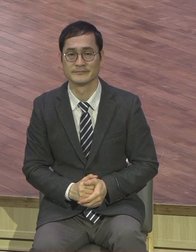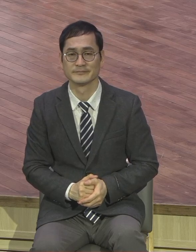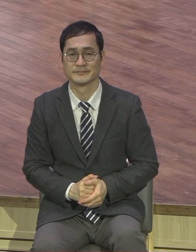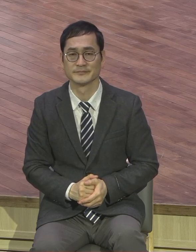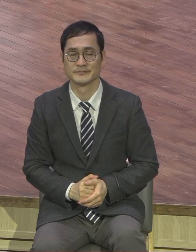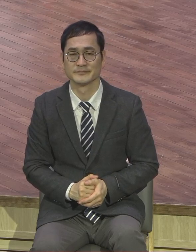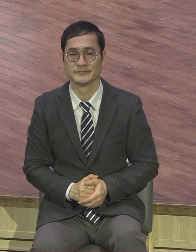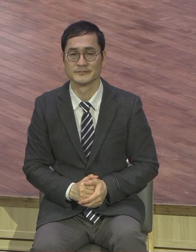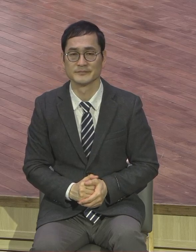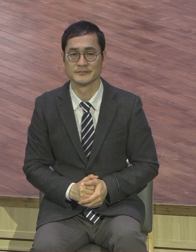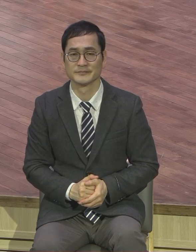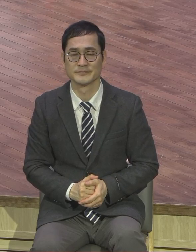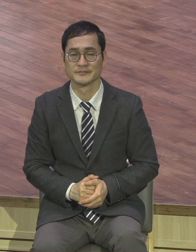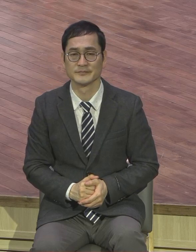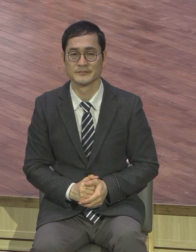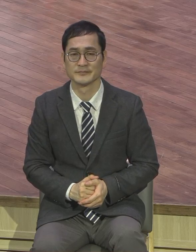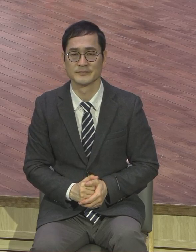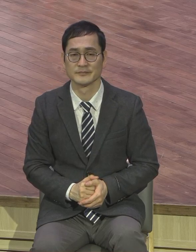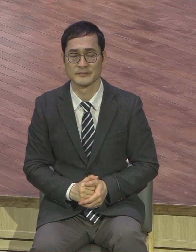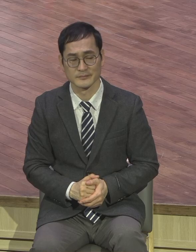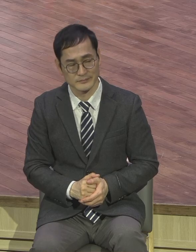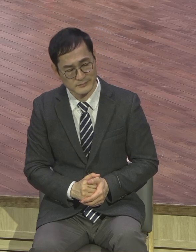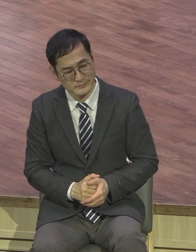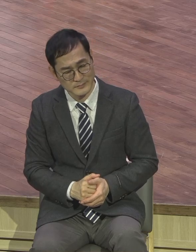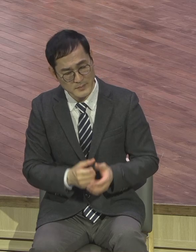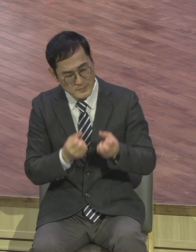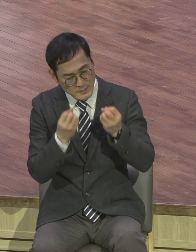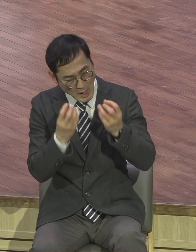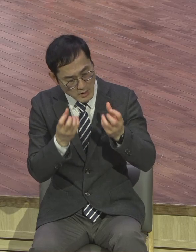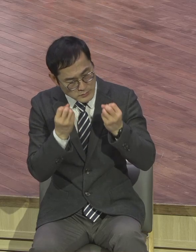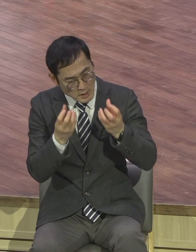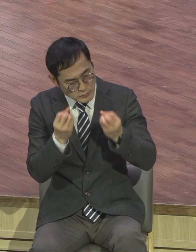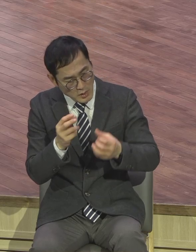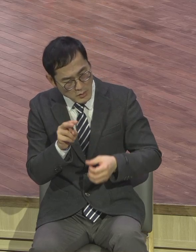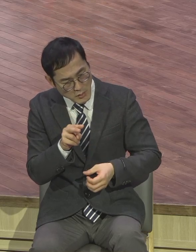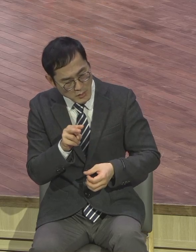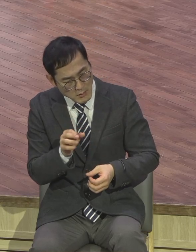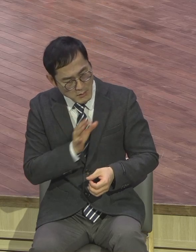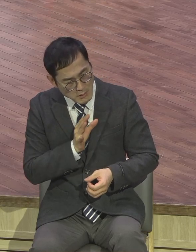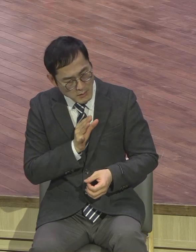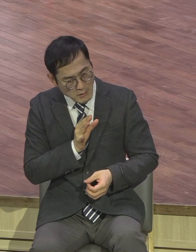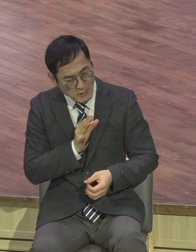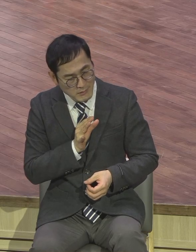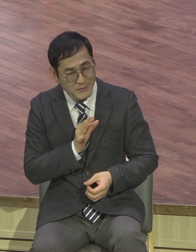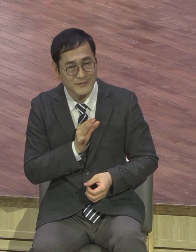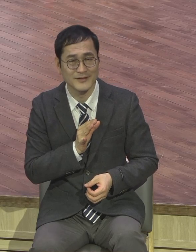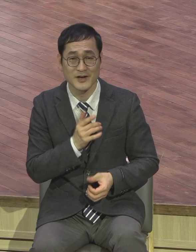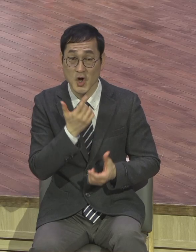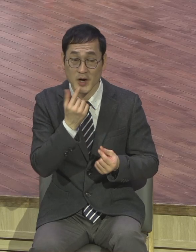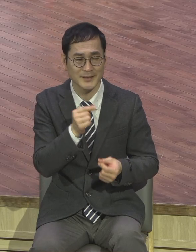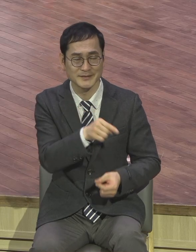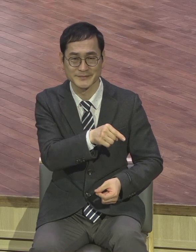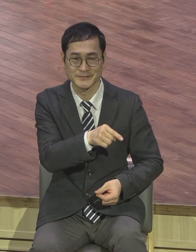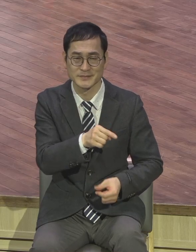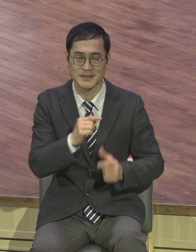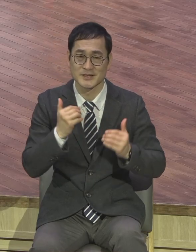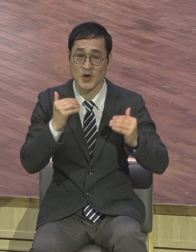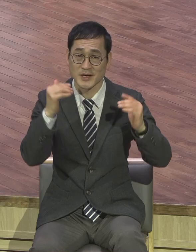성장되었어요. 영경모드 성도들 2021년 이런 성장의 대명사로